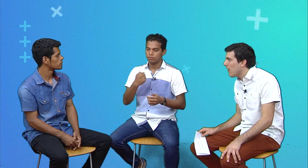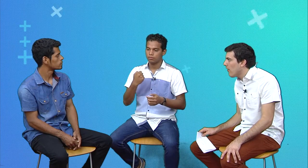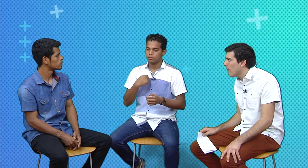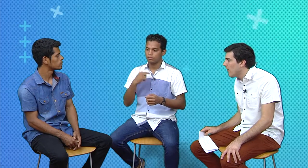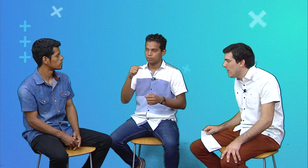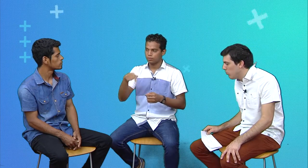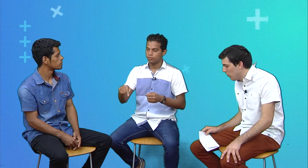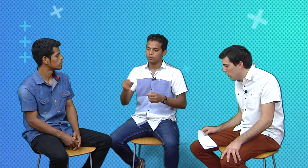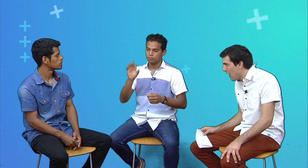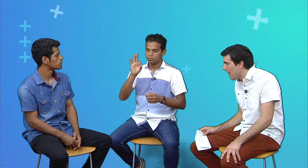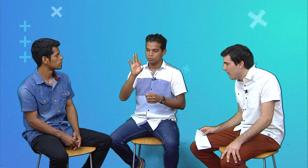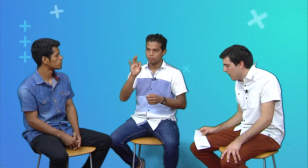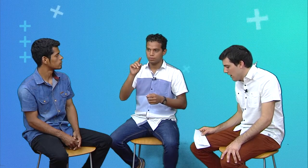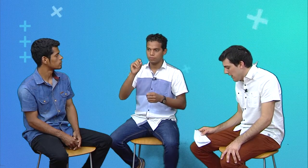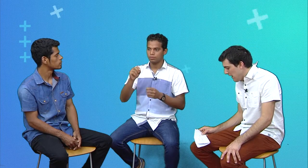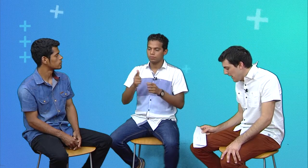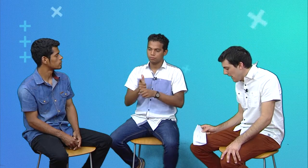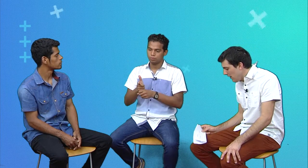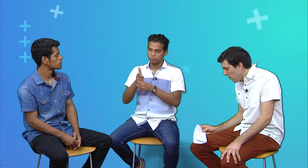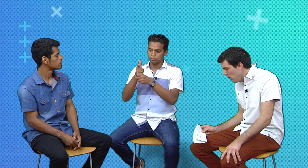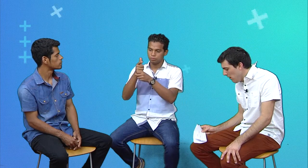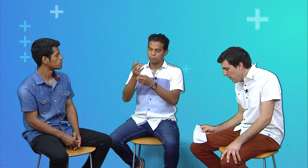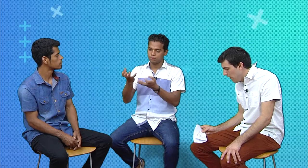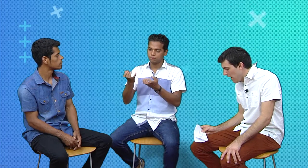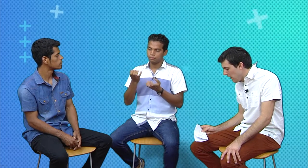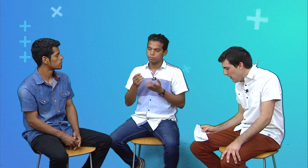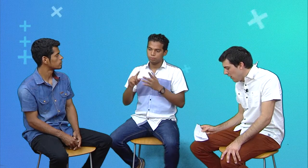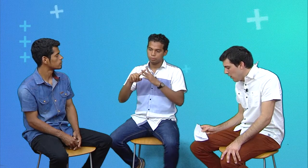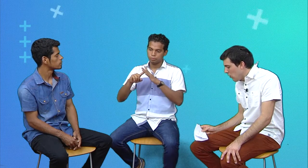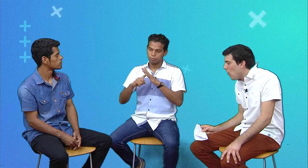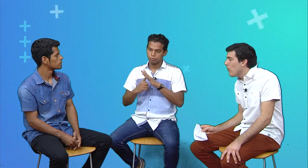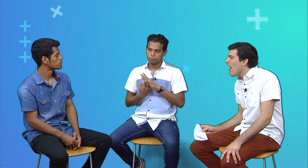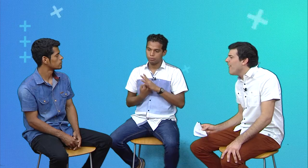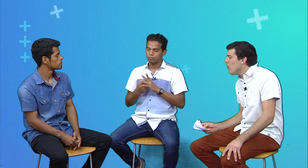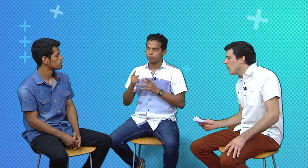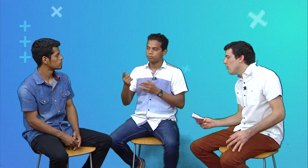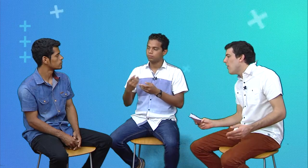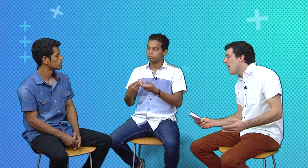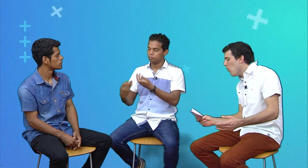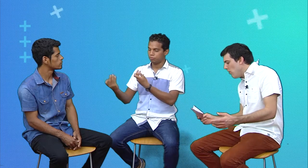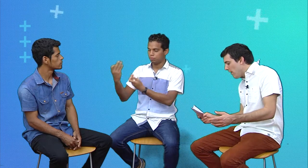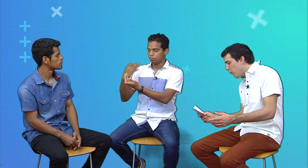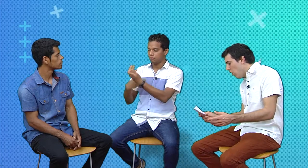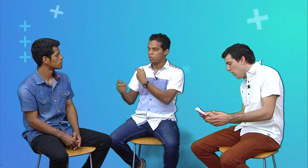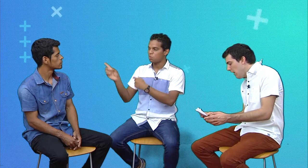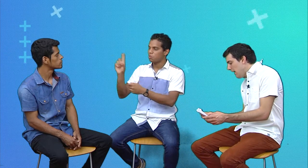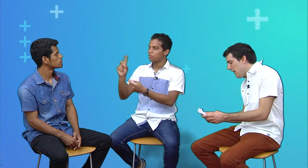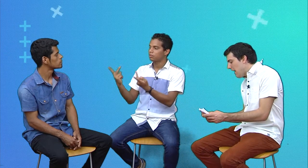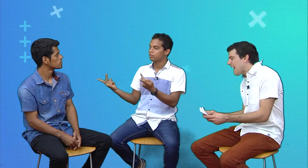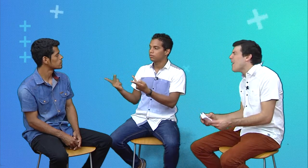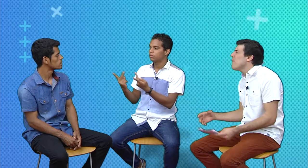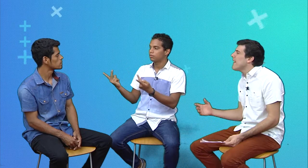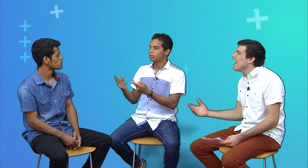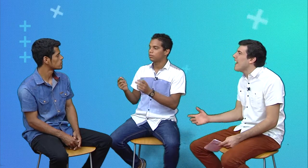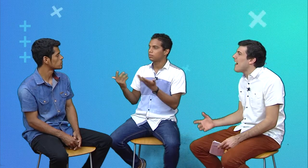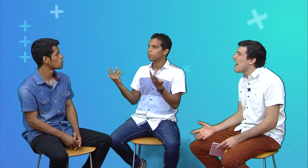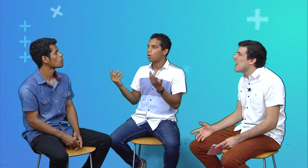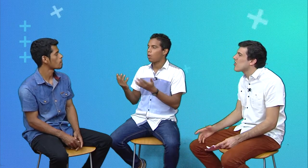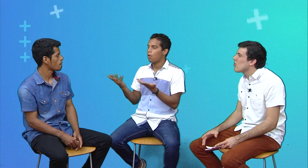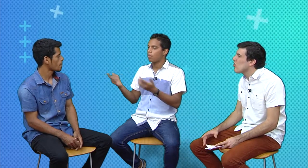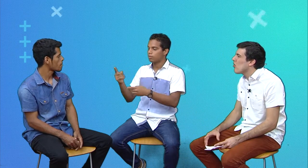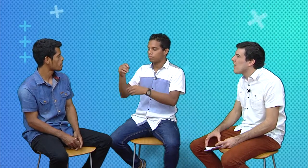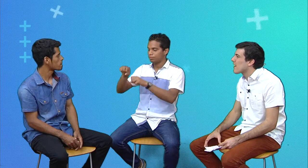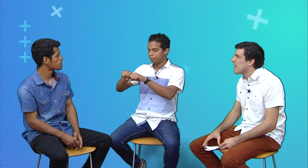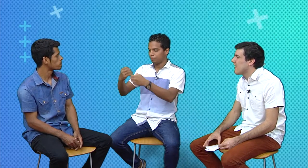en este Facebook Live. Y quiero comenzar contando de dónde estoy y de qué manera